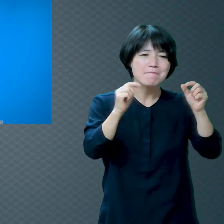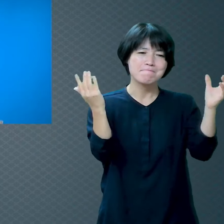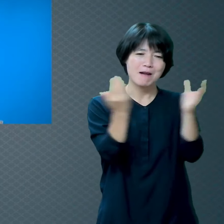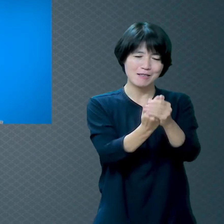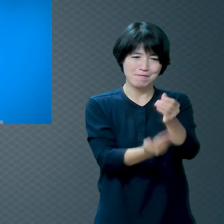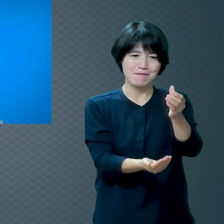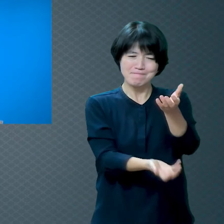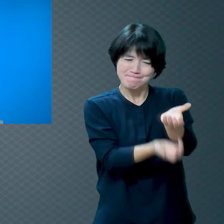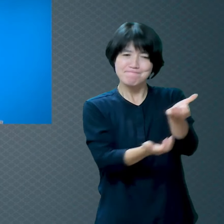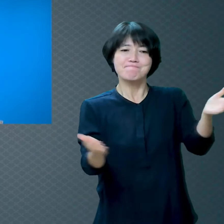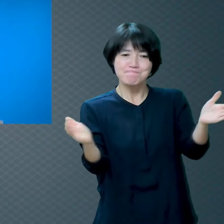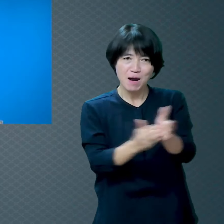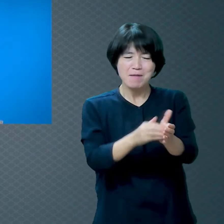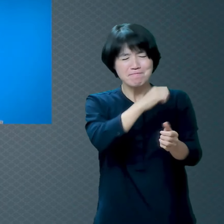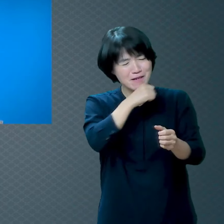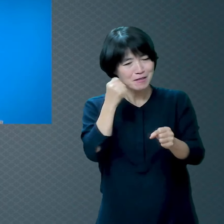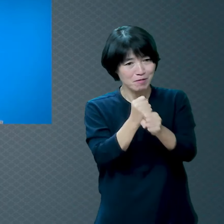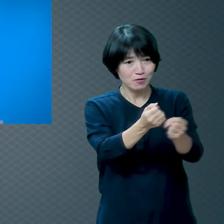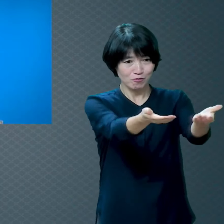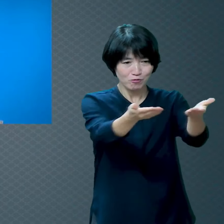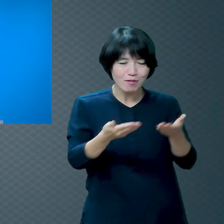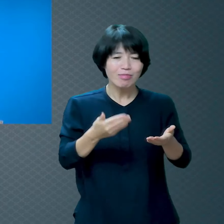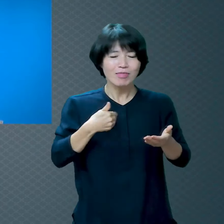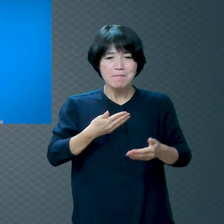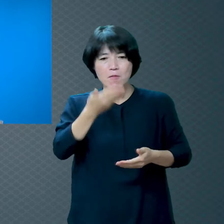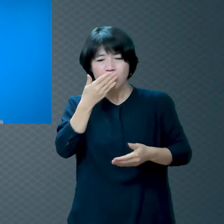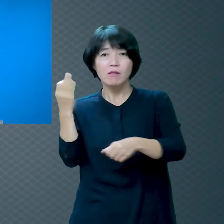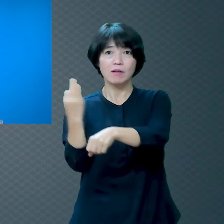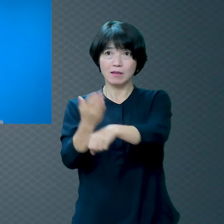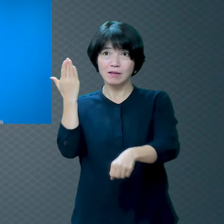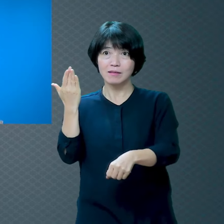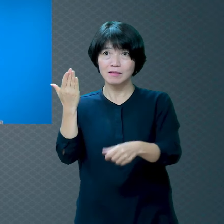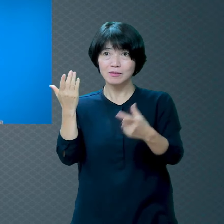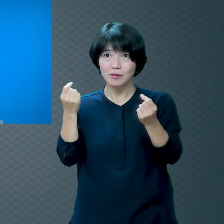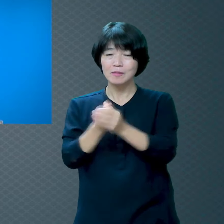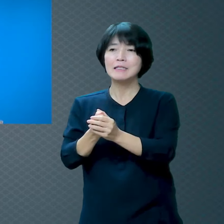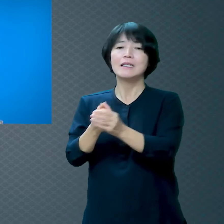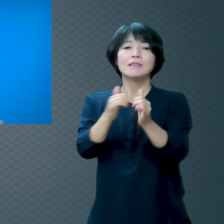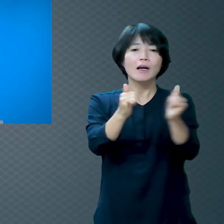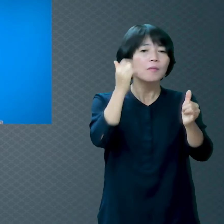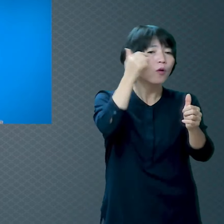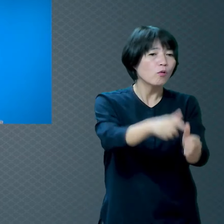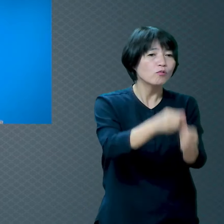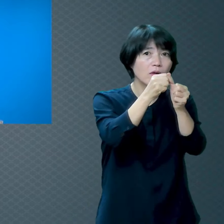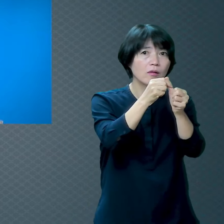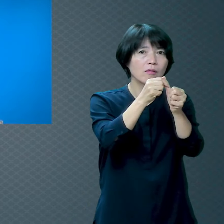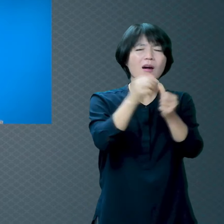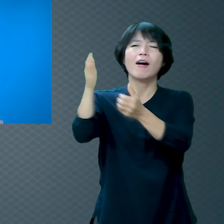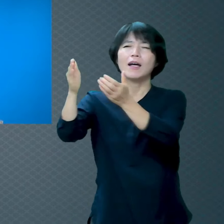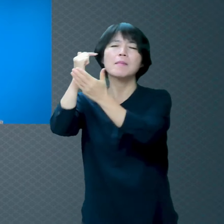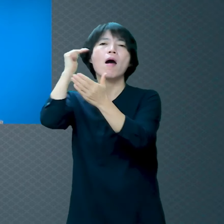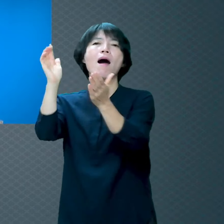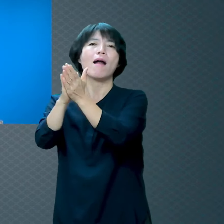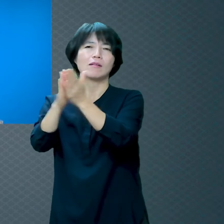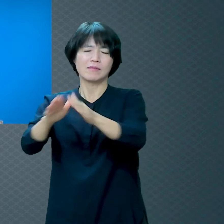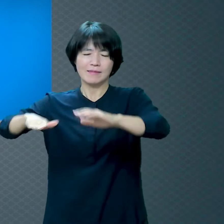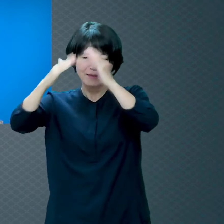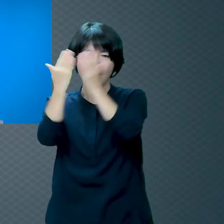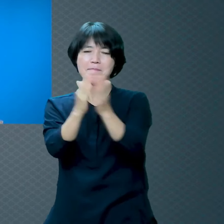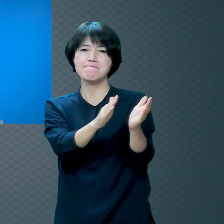돼요 하나님이 그렇게 하시는 거예요 우리에게 아주 쉽게 천국 갈 수 있도록